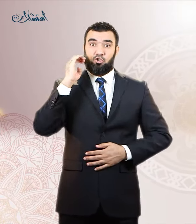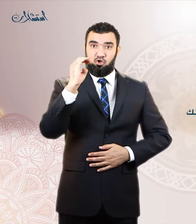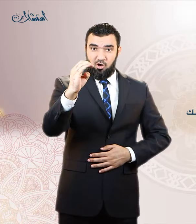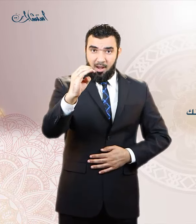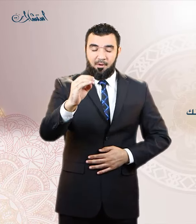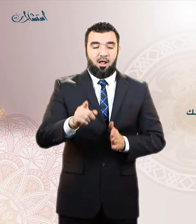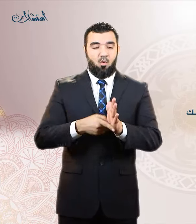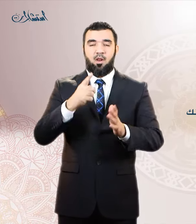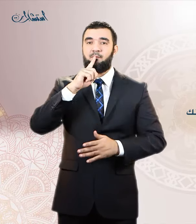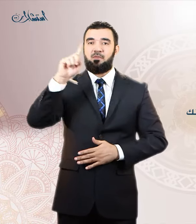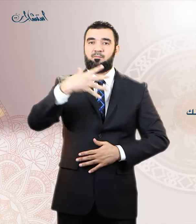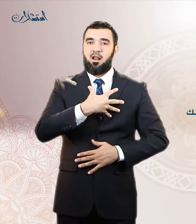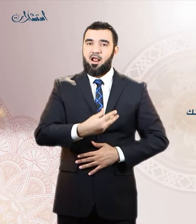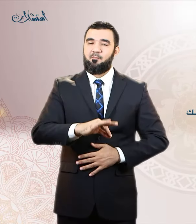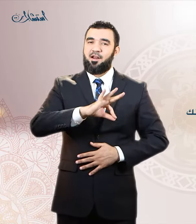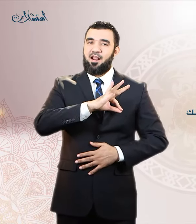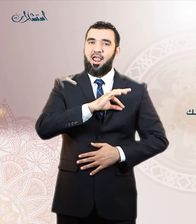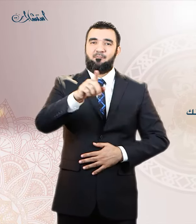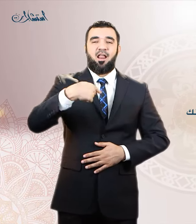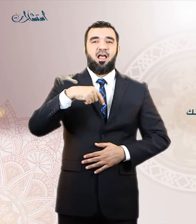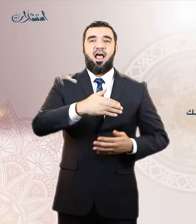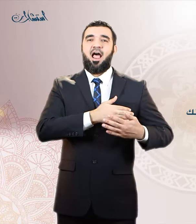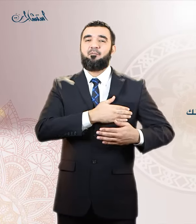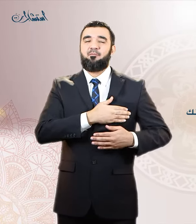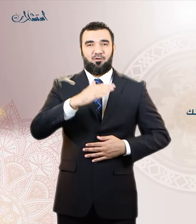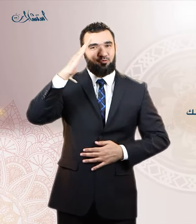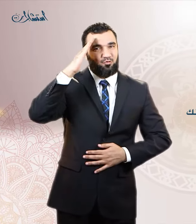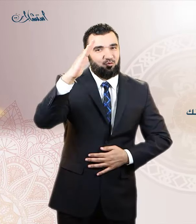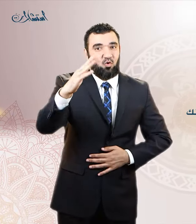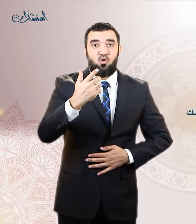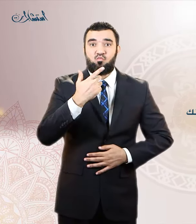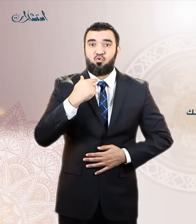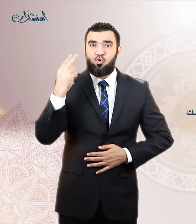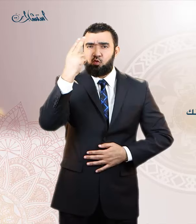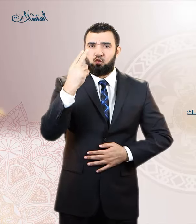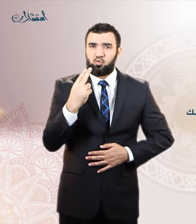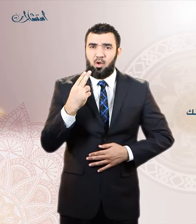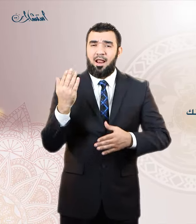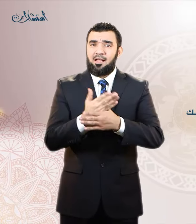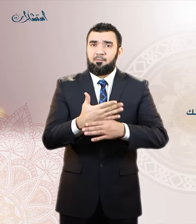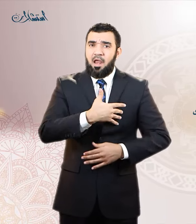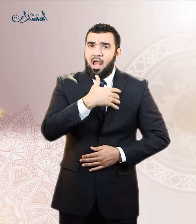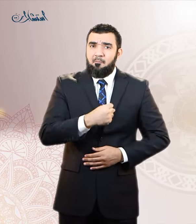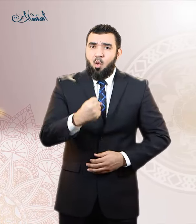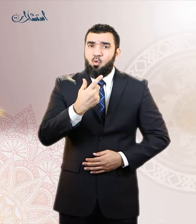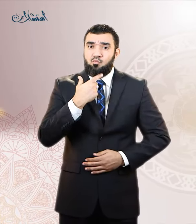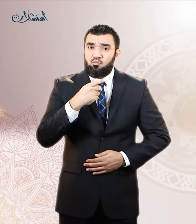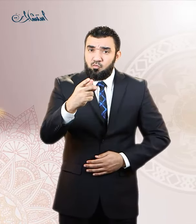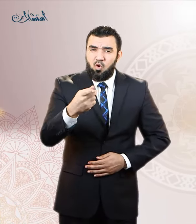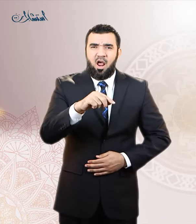نشكر لك ايها الحبيب حرصك على ان تقوي ايمانك وتبتعد عن معاصي